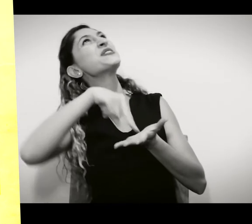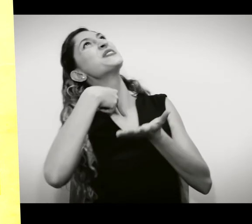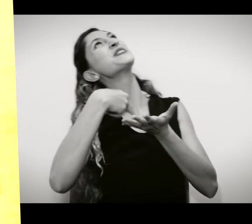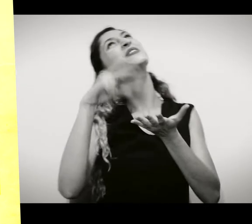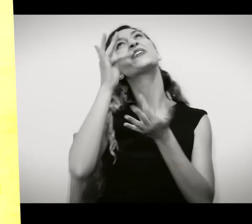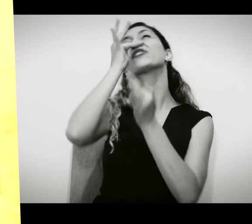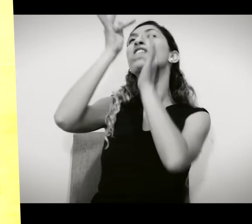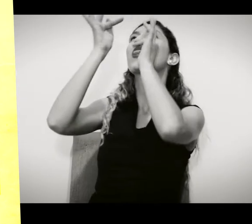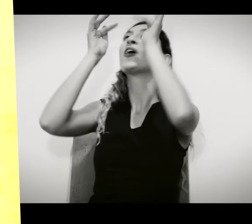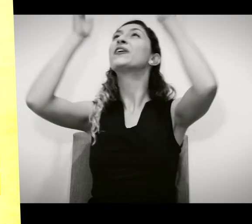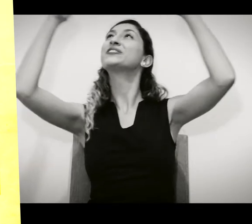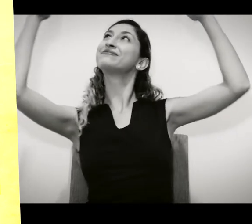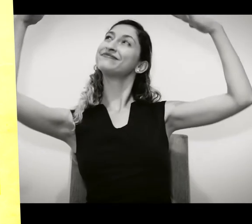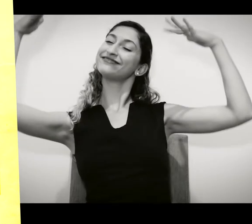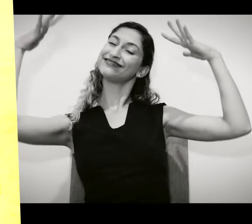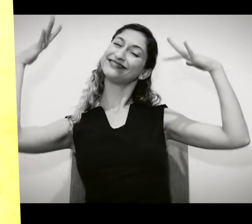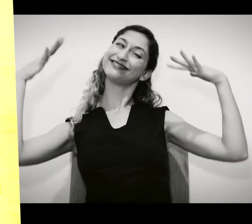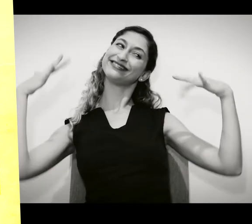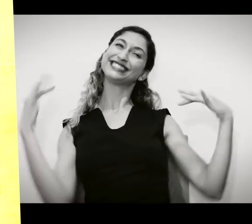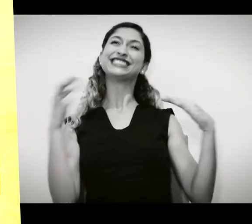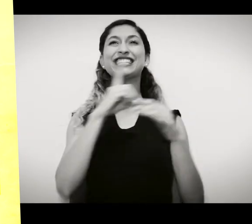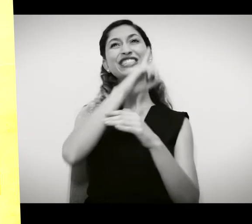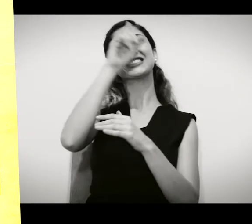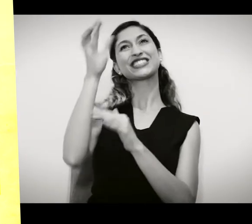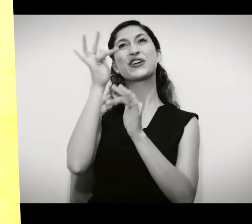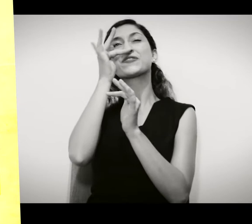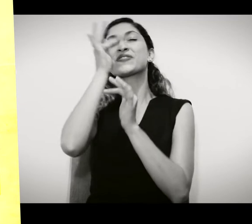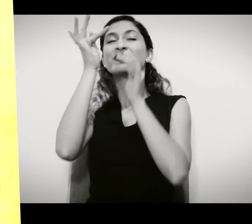comemorando o lindo dia florido.